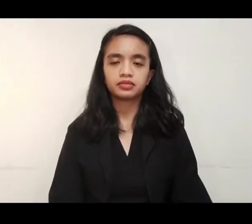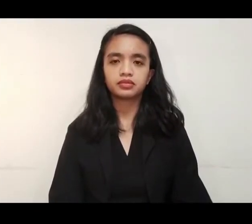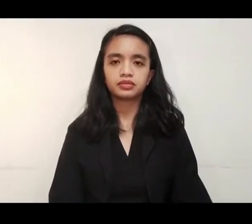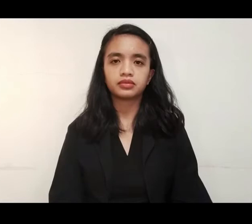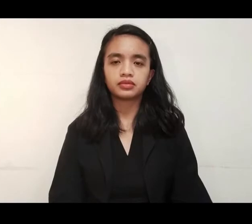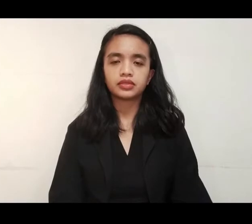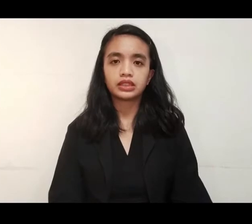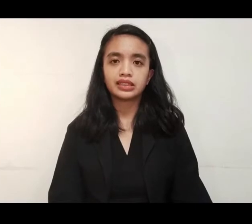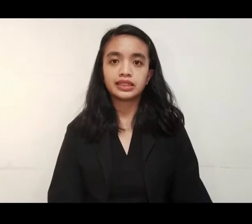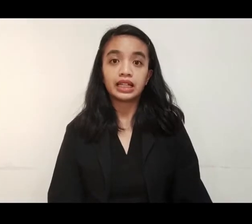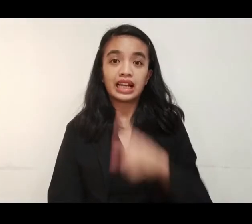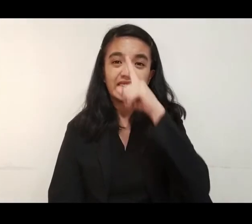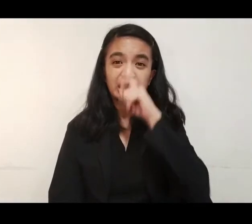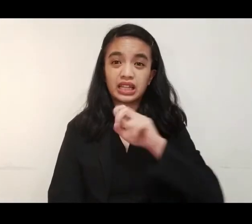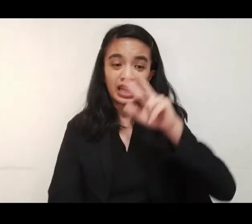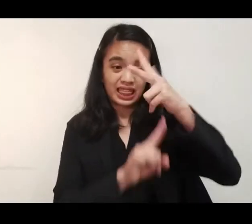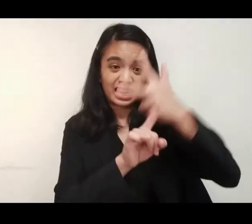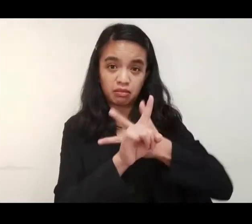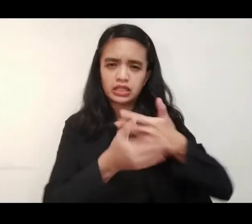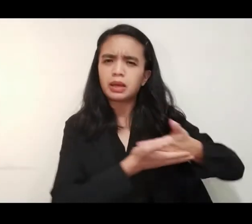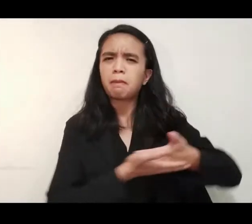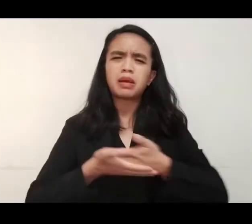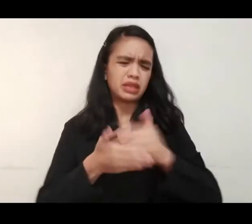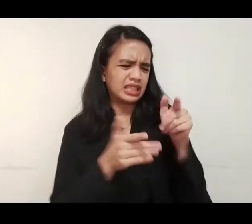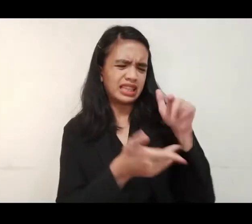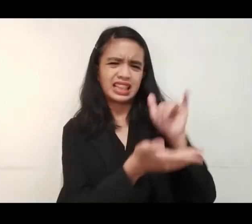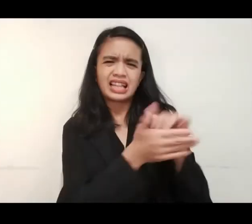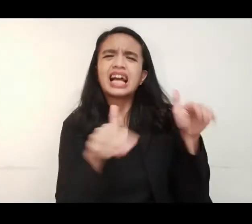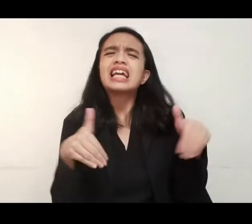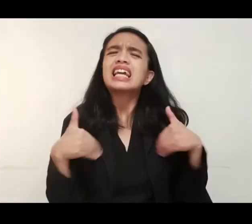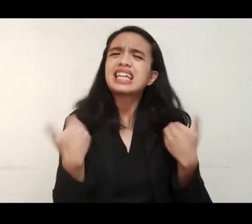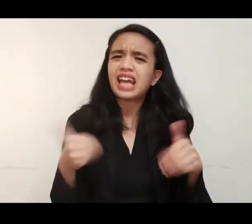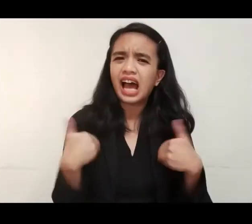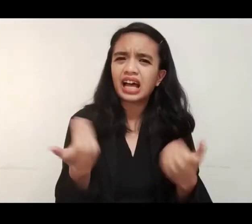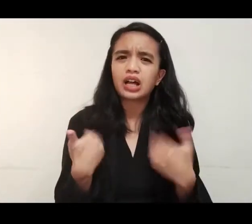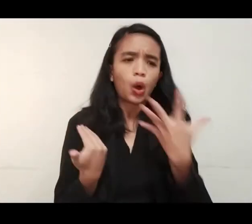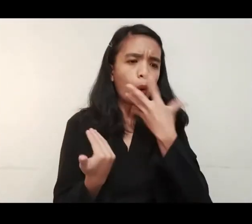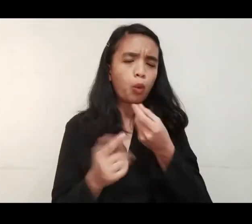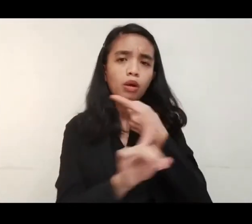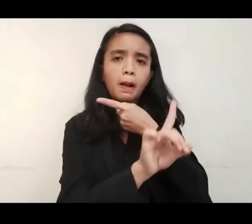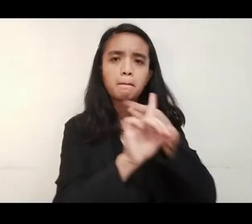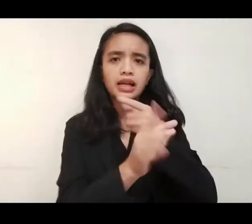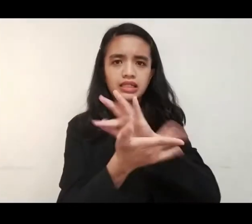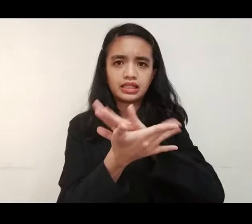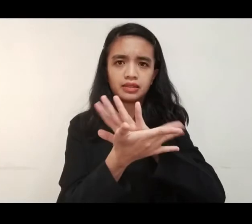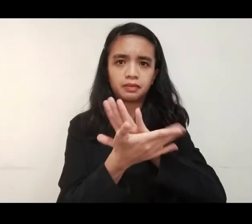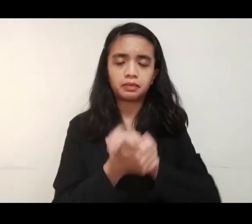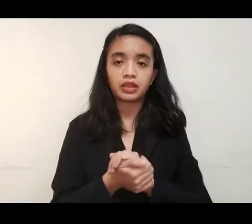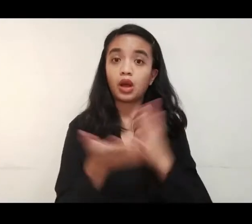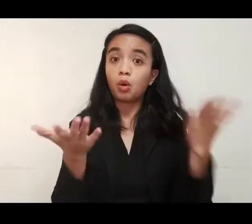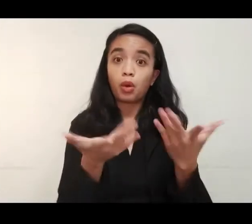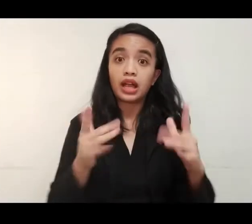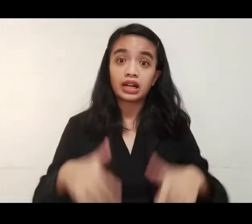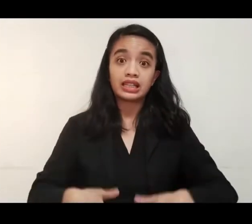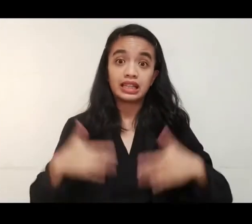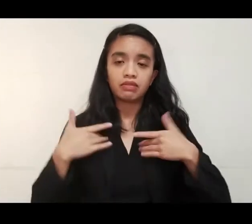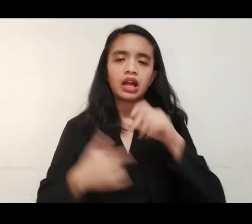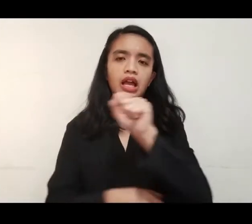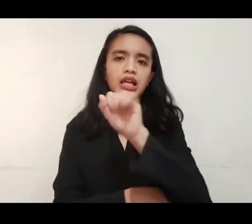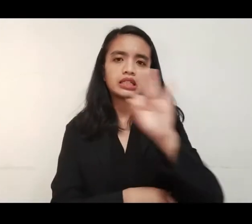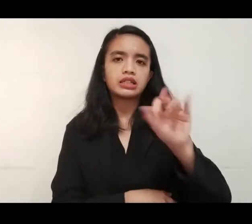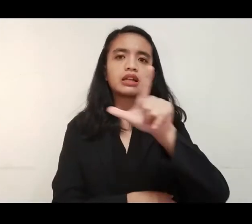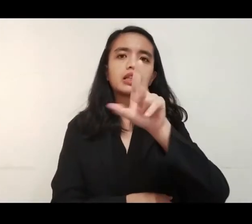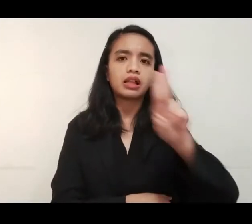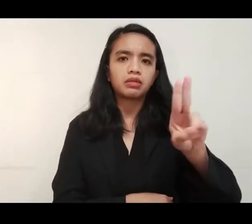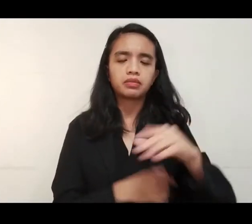Isang tatlong buwang gulang na sanggol ang pinakabata sa mga nagpositibo sa COVID-19 sa Region 1. Tagasan Fernando City La Union ang